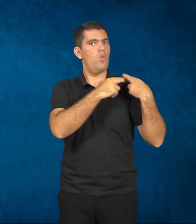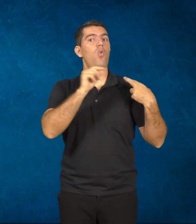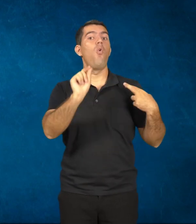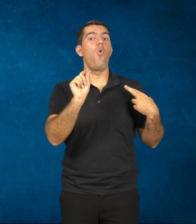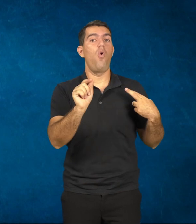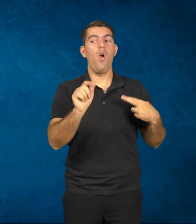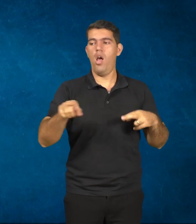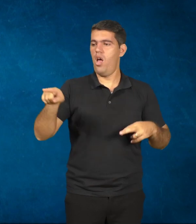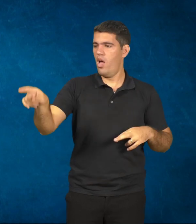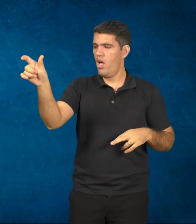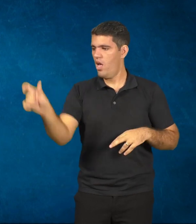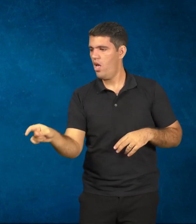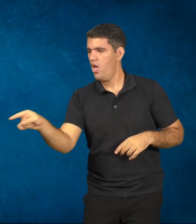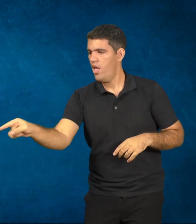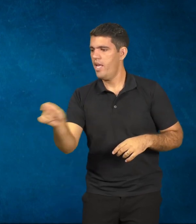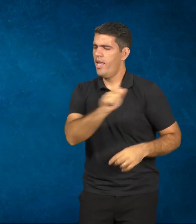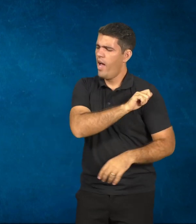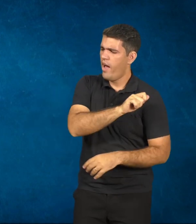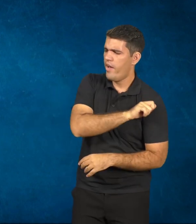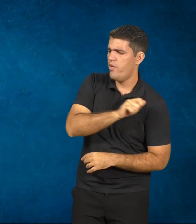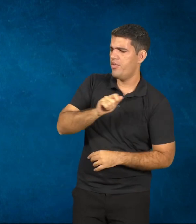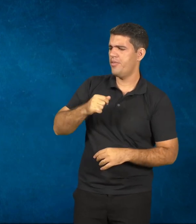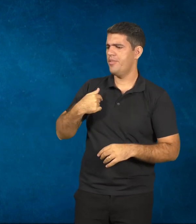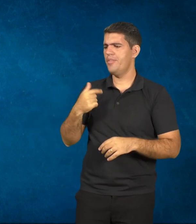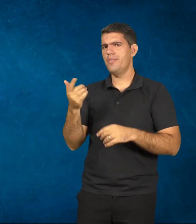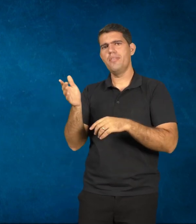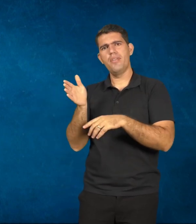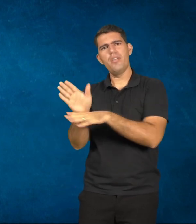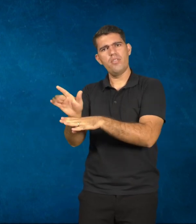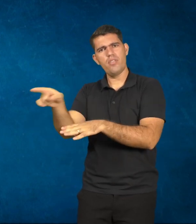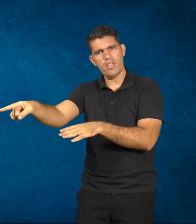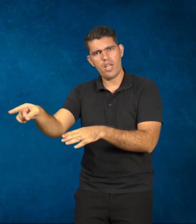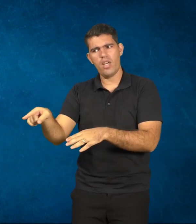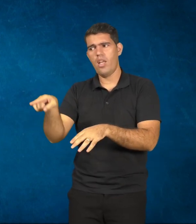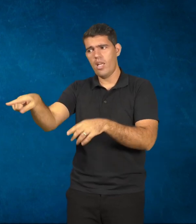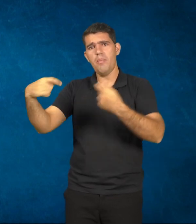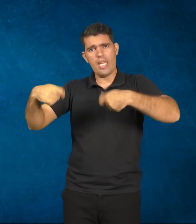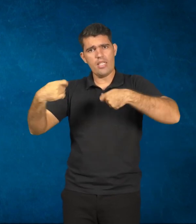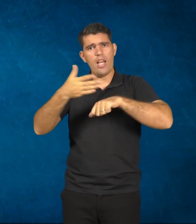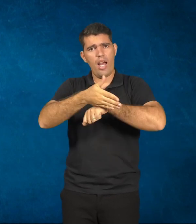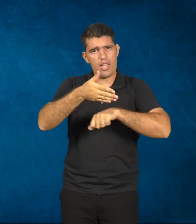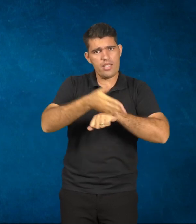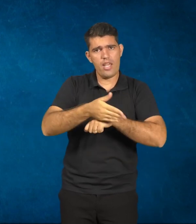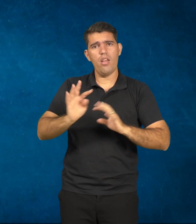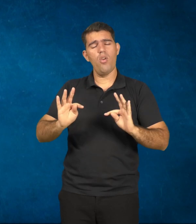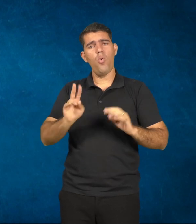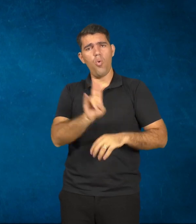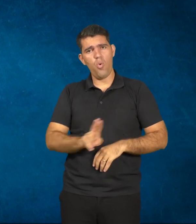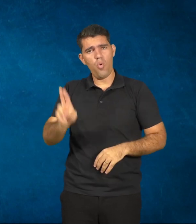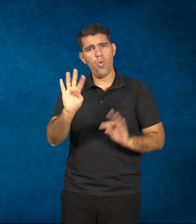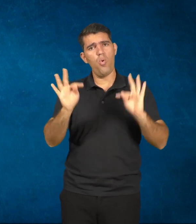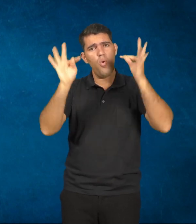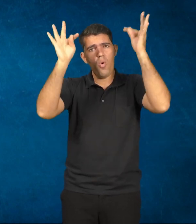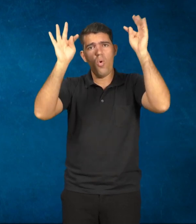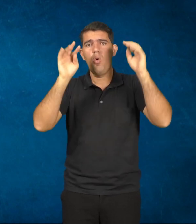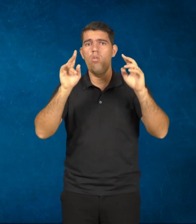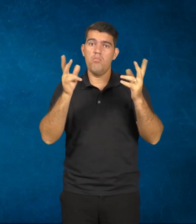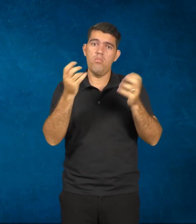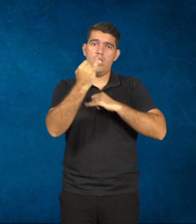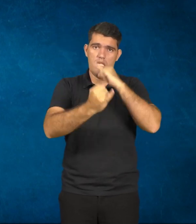aquele aluno tenha acesso, se foi uma opção didática, ter o uso da tecnologia como internet. Agora, eu queria